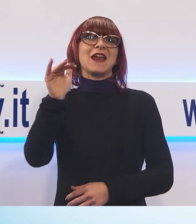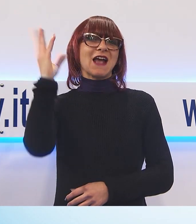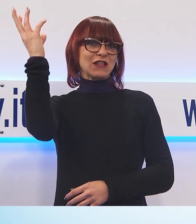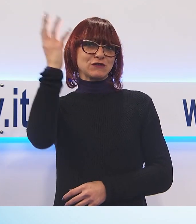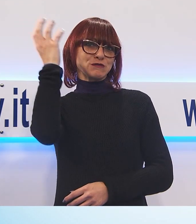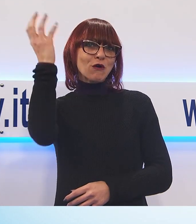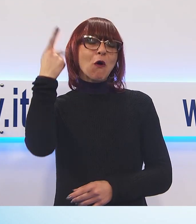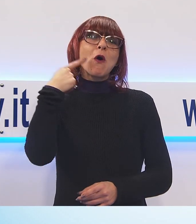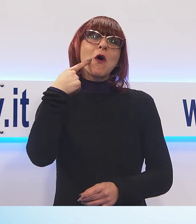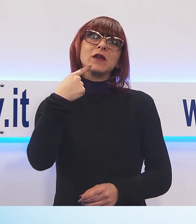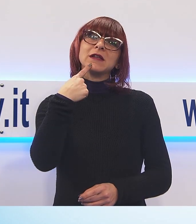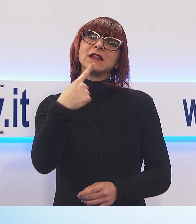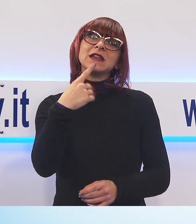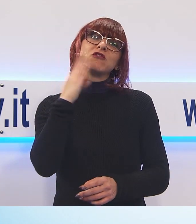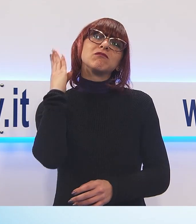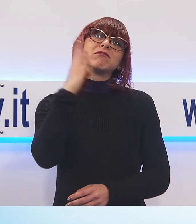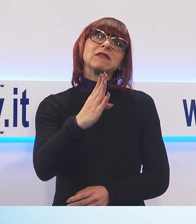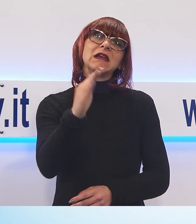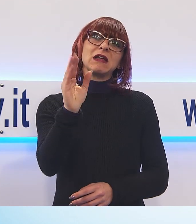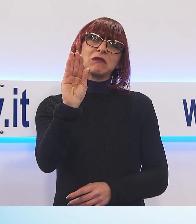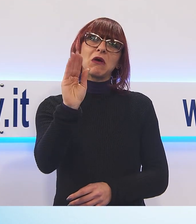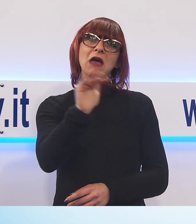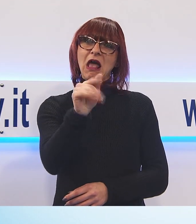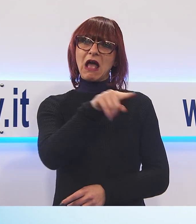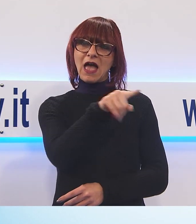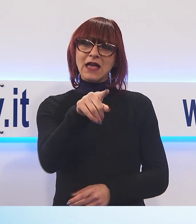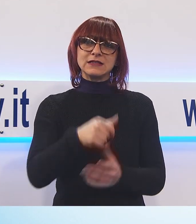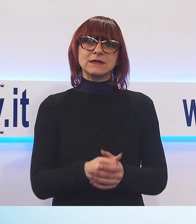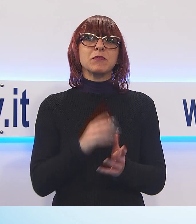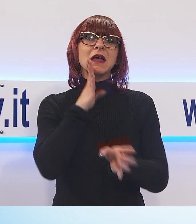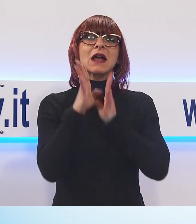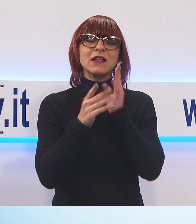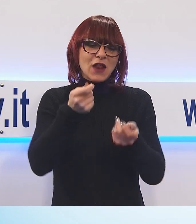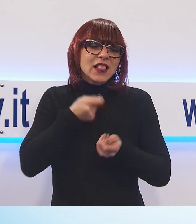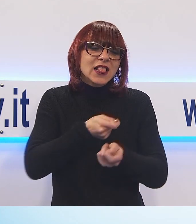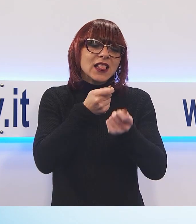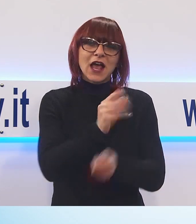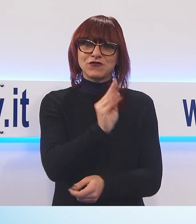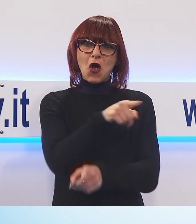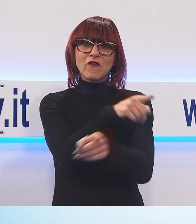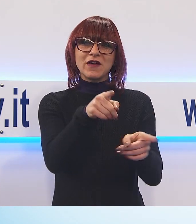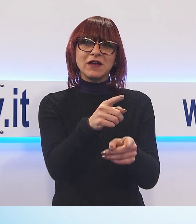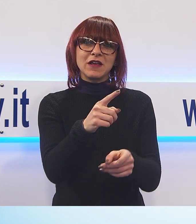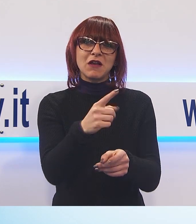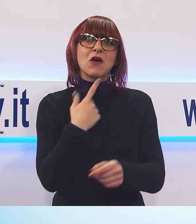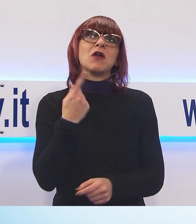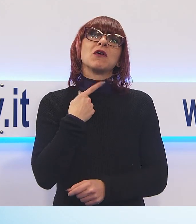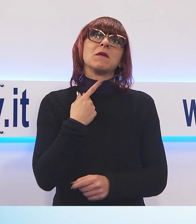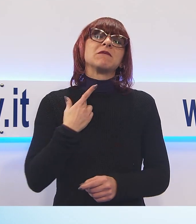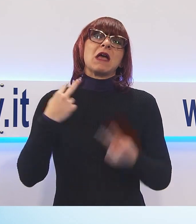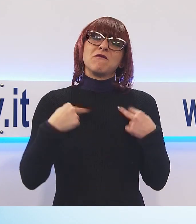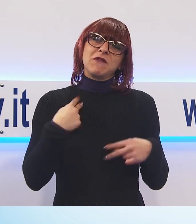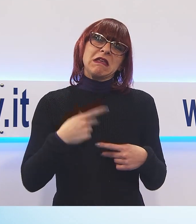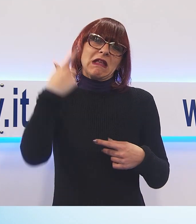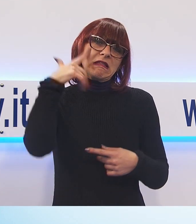'omonimo album, si rivolge direttamente ai ragazzi. La canzone è un'esortazione ai giovani a non arrendersi di fronte alla difficoltà